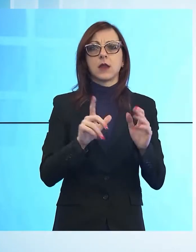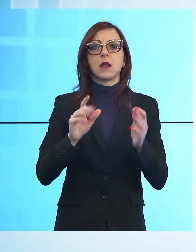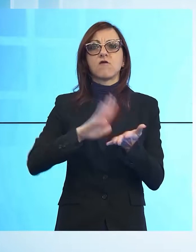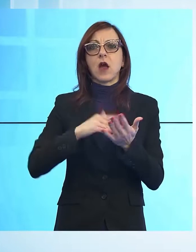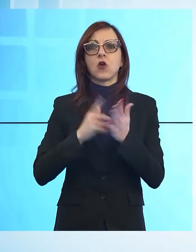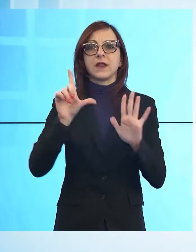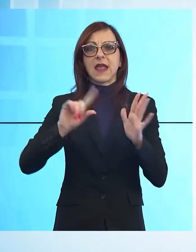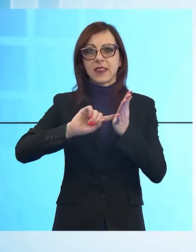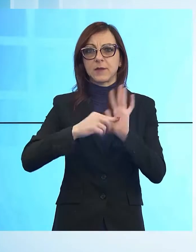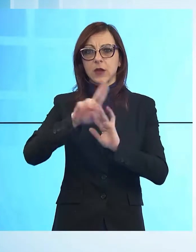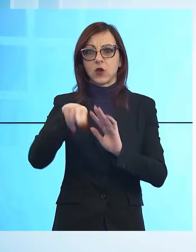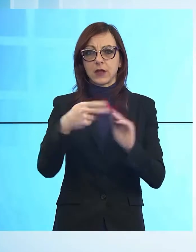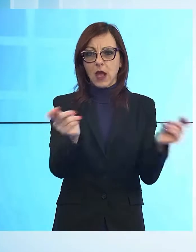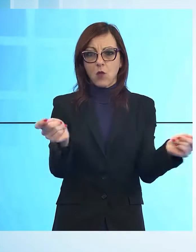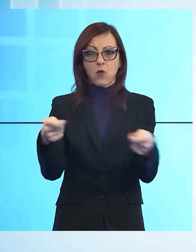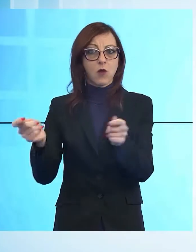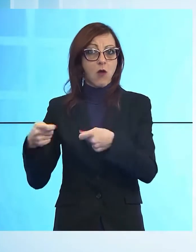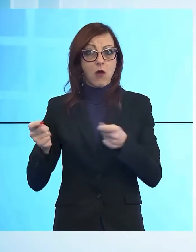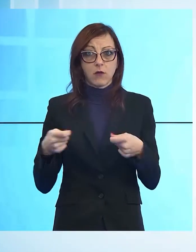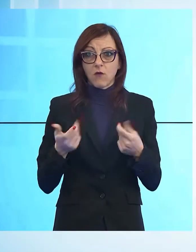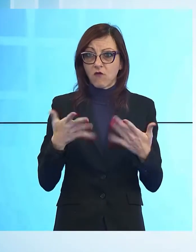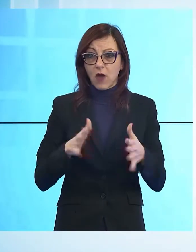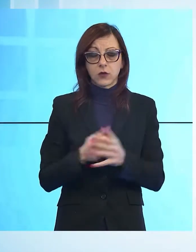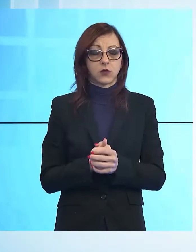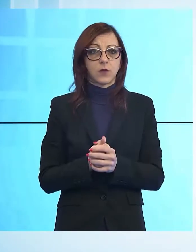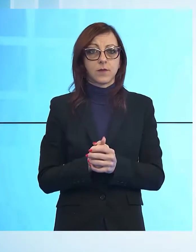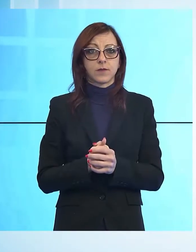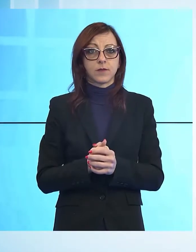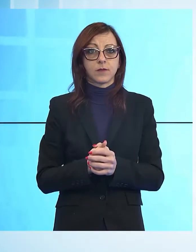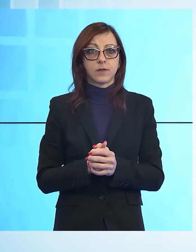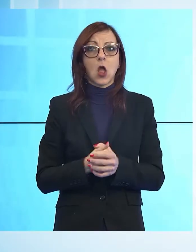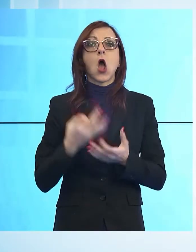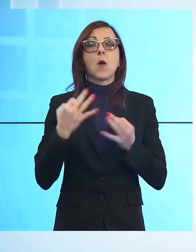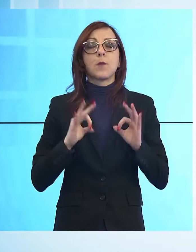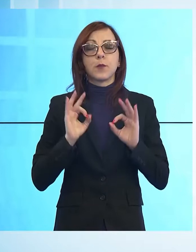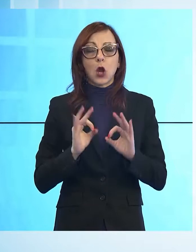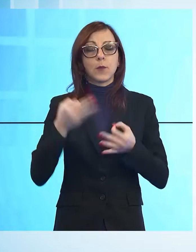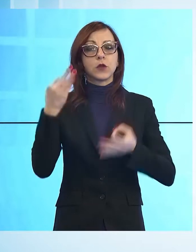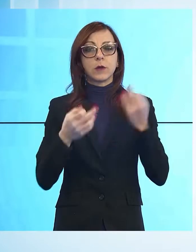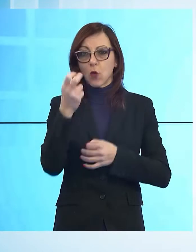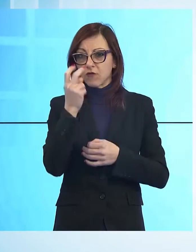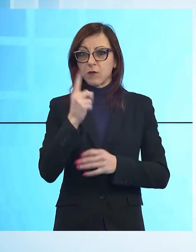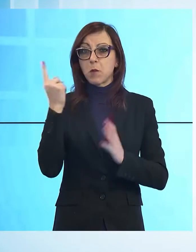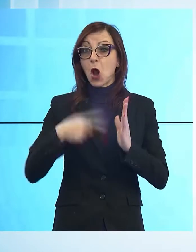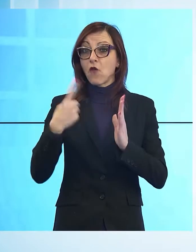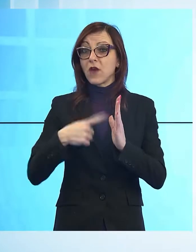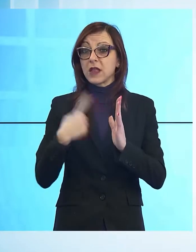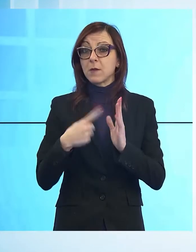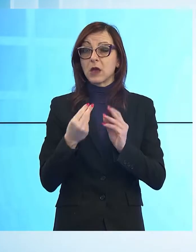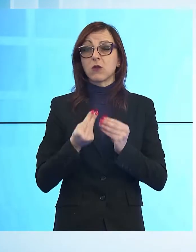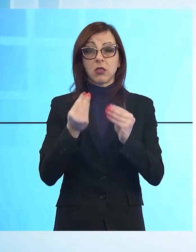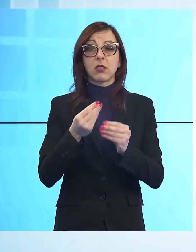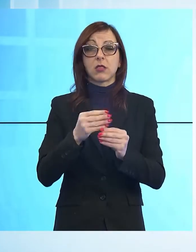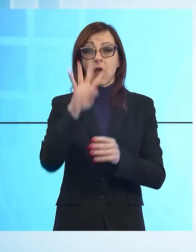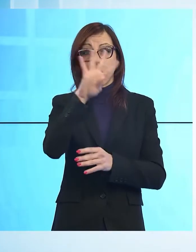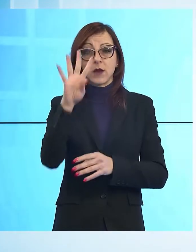soggetti vicini al clan dei casalesi. Il provvedimento è emesso dal Tribunale di Firenze ed eseguito dalla Guardia di Finanza di Lucca con il